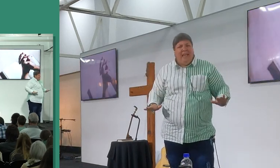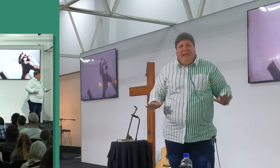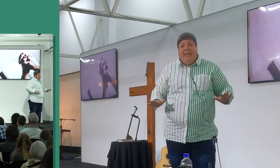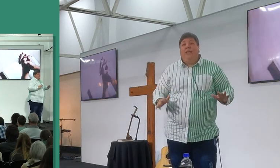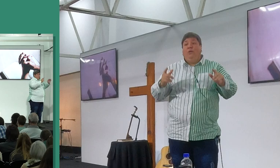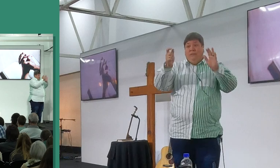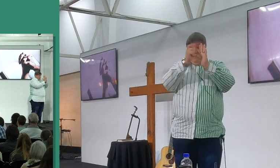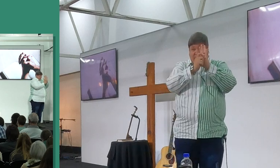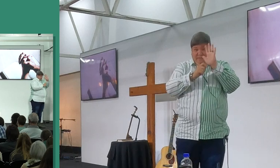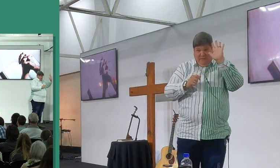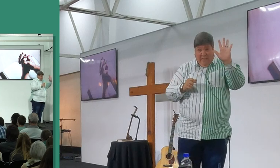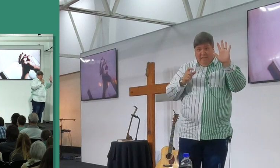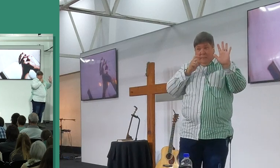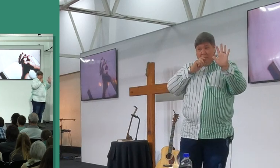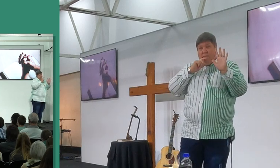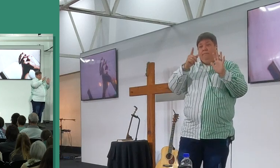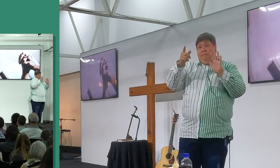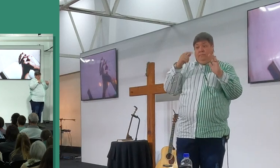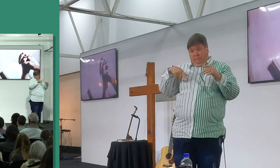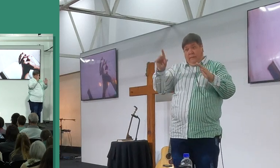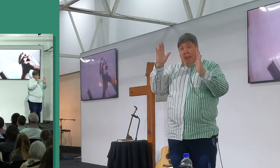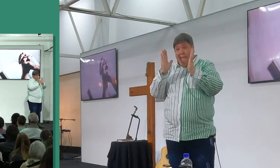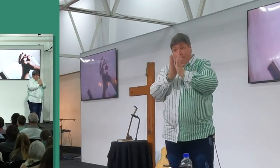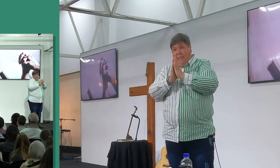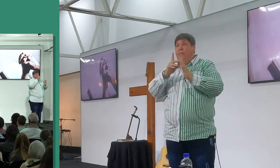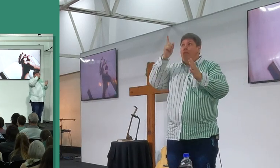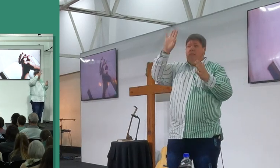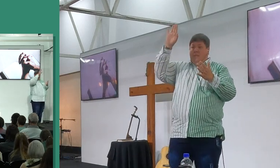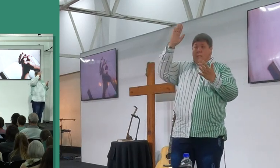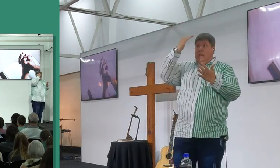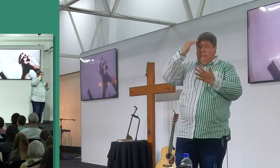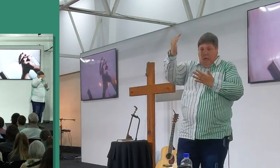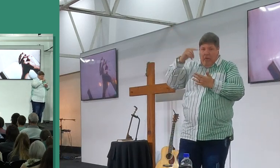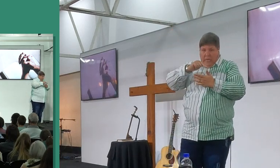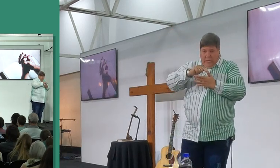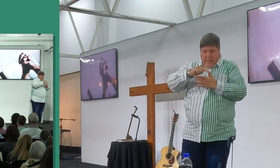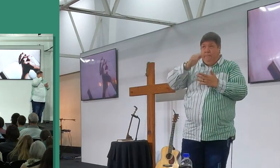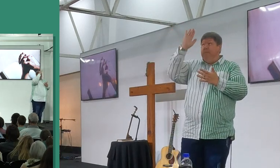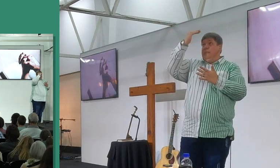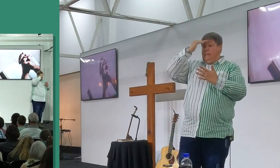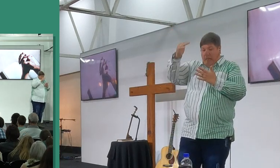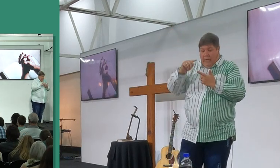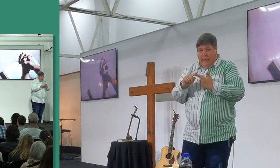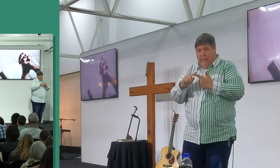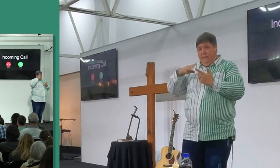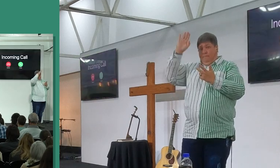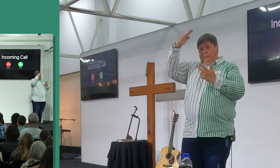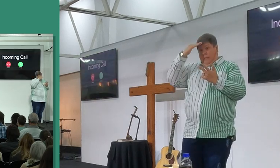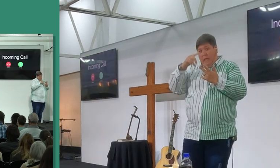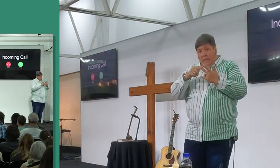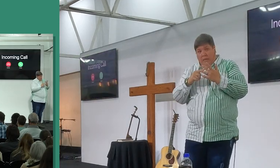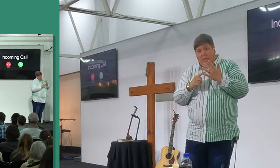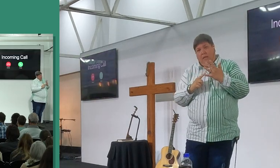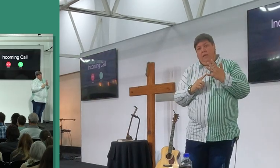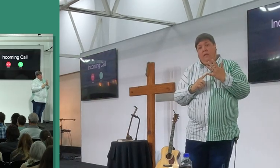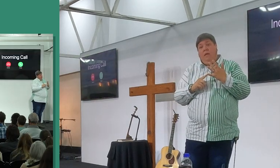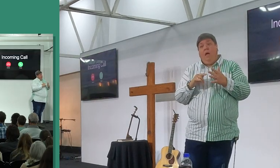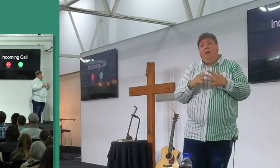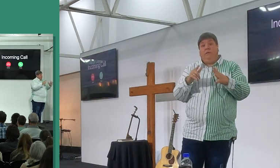wat jy doen is, jy gaan in gebed, en jy sê vir die heren, vir elke een dankie, en as jy klaas daarmee,